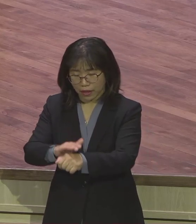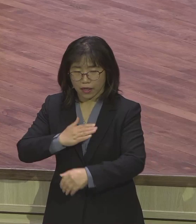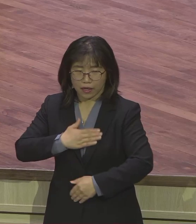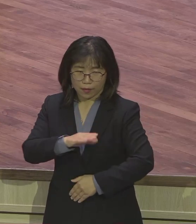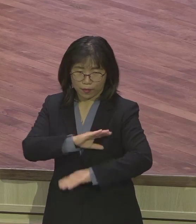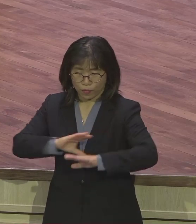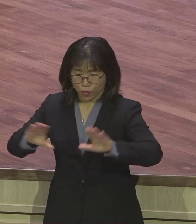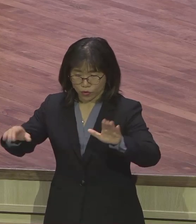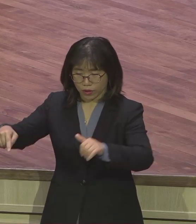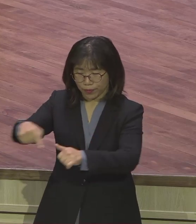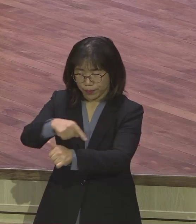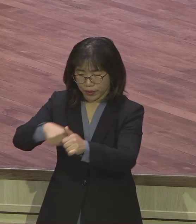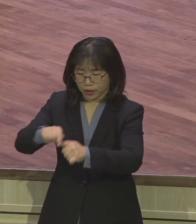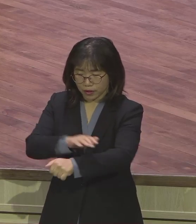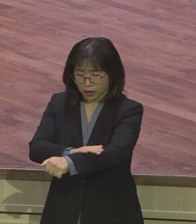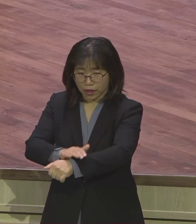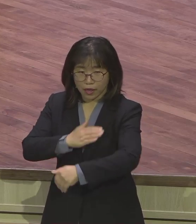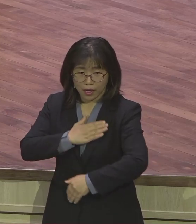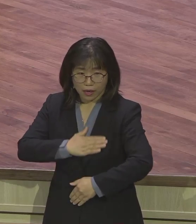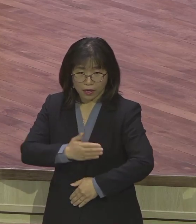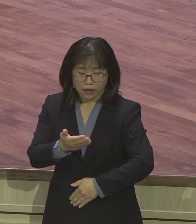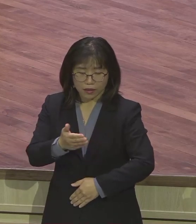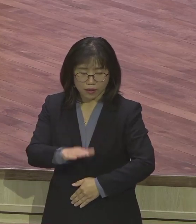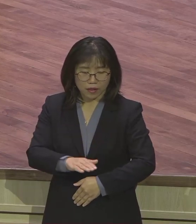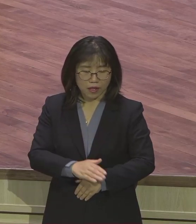위대하게 쓰임을 받았는가.